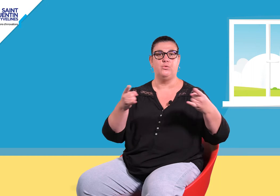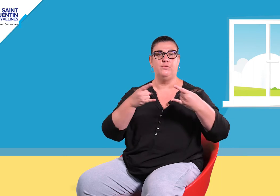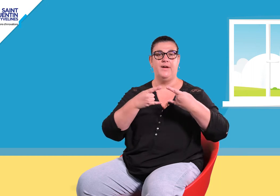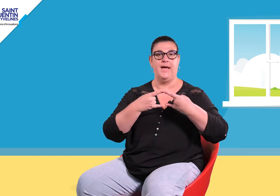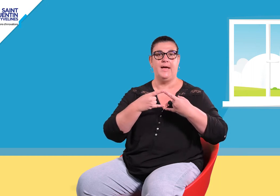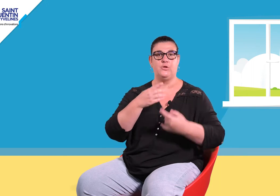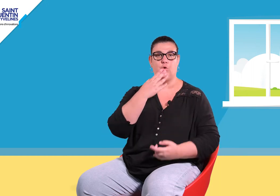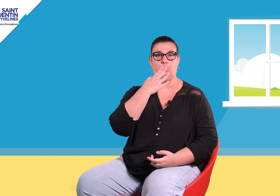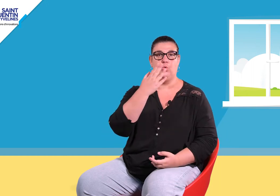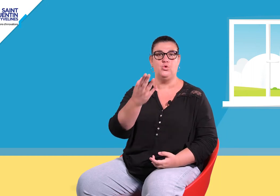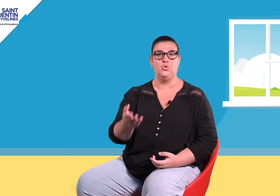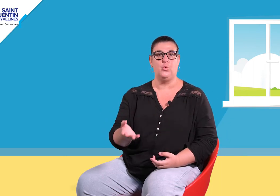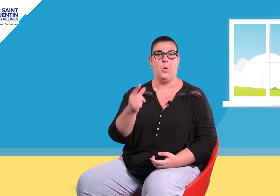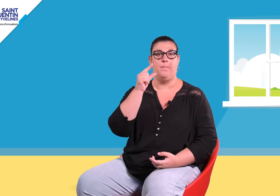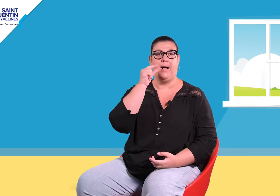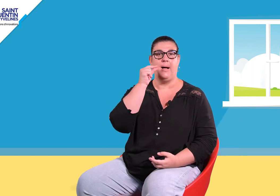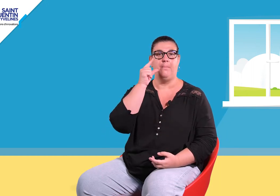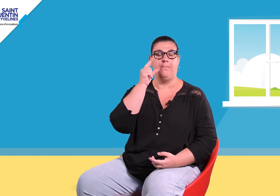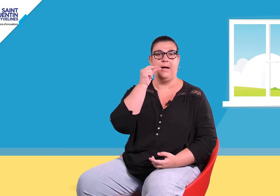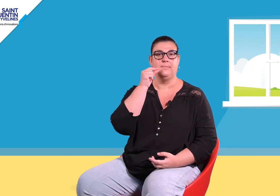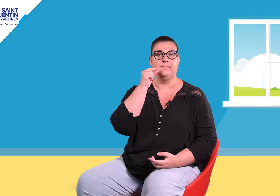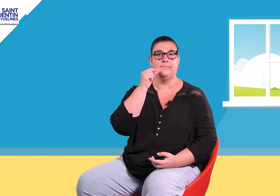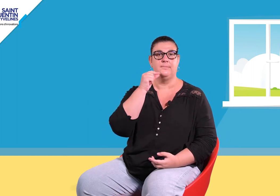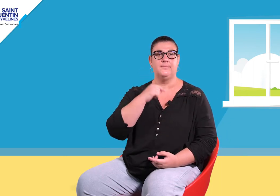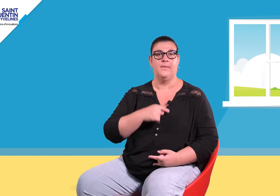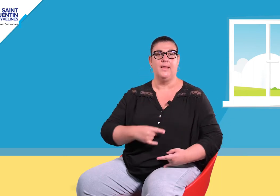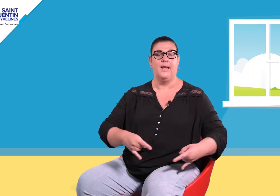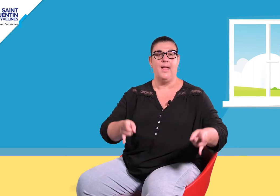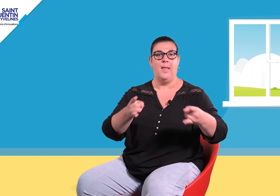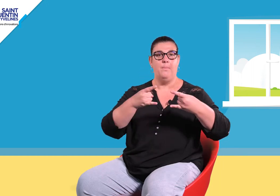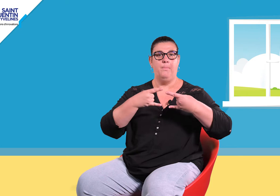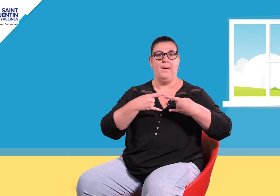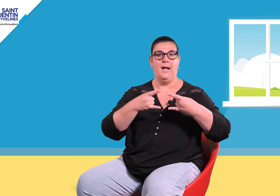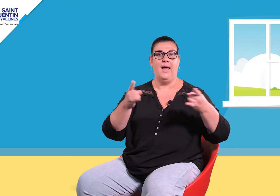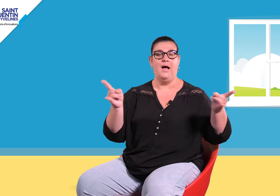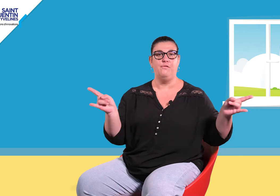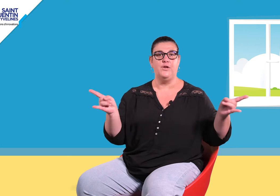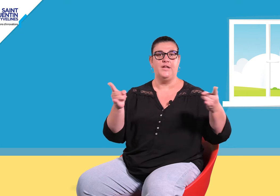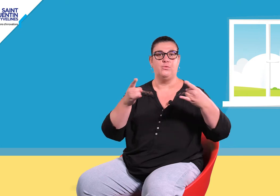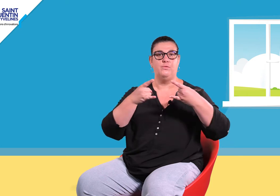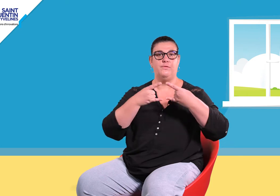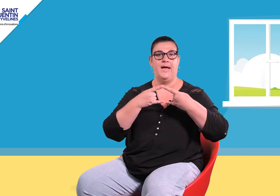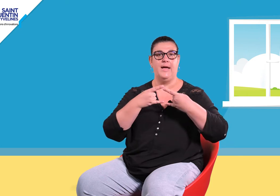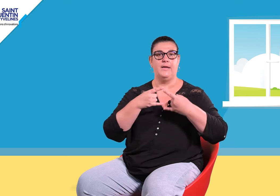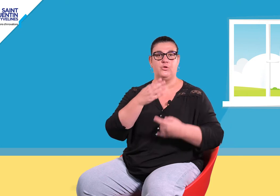ouverte, bonjour, papa. Par la fenêtre ouverte,